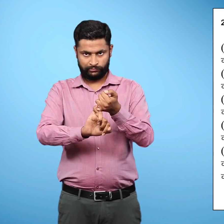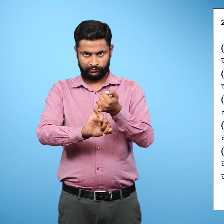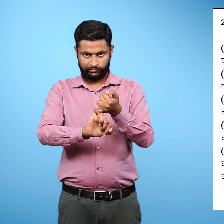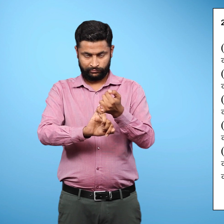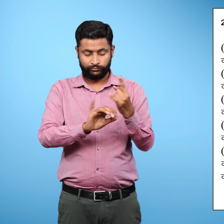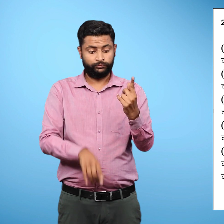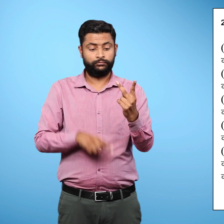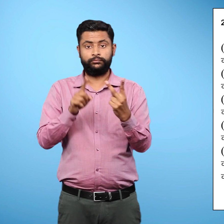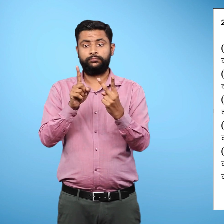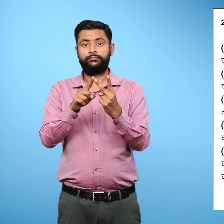क,